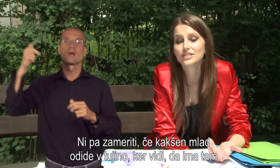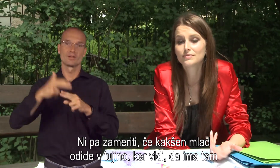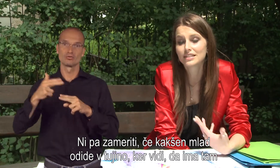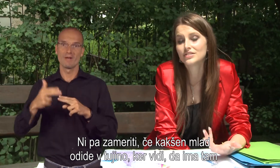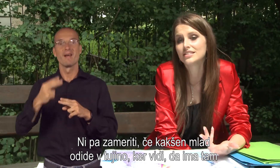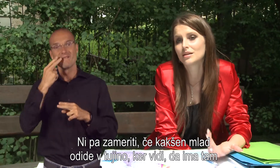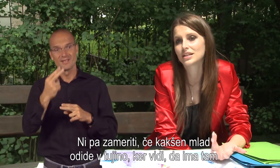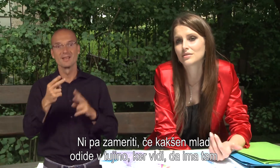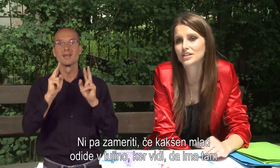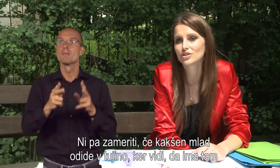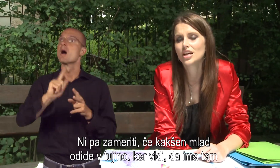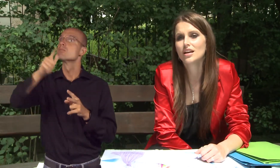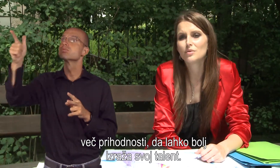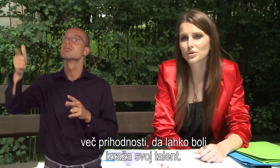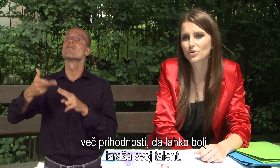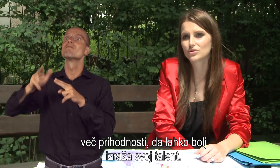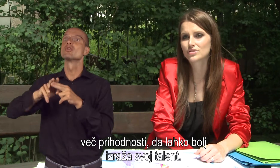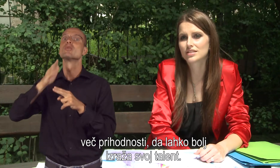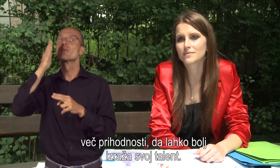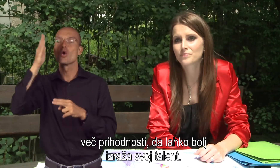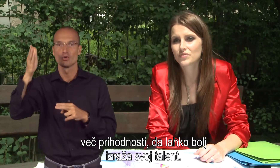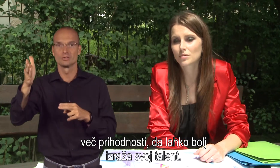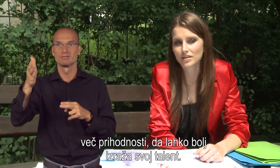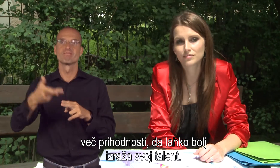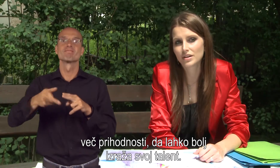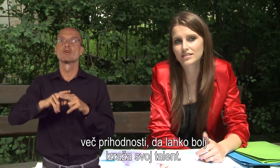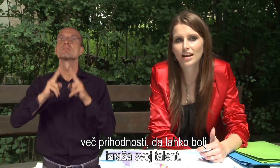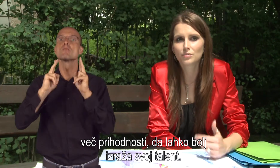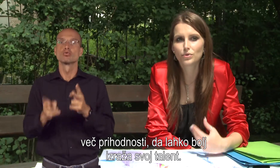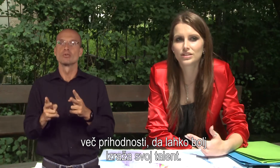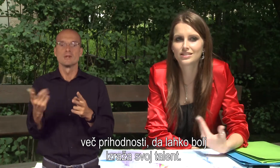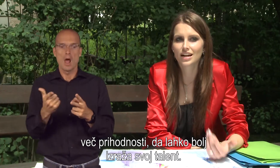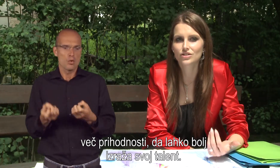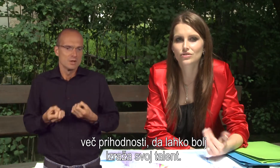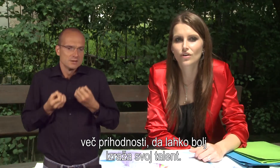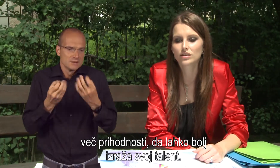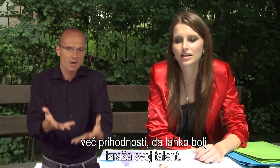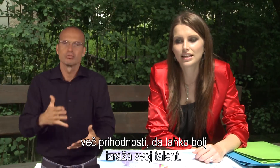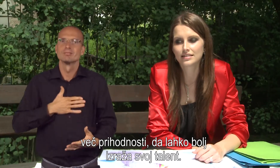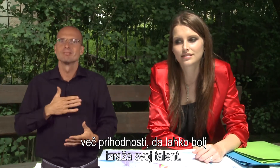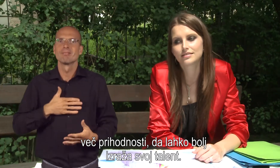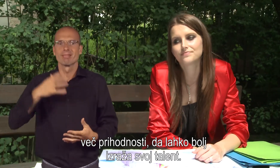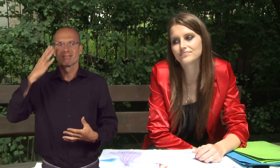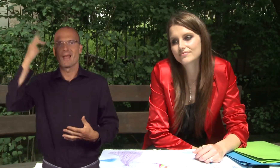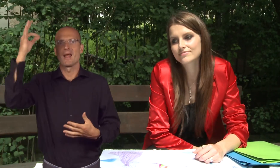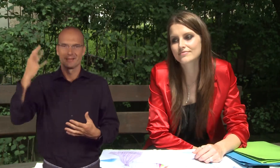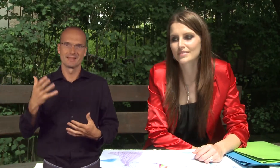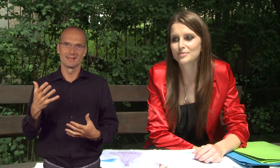vidi, da ima tam več prihodnosti, da lahko bolj izraže svoj talent.